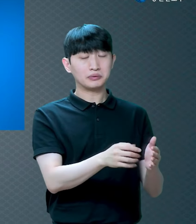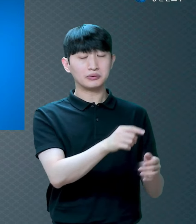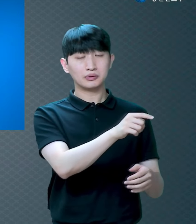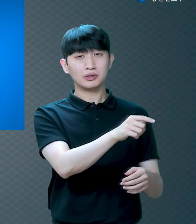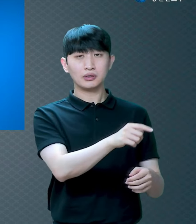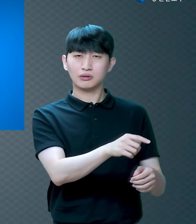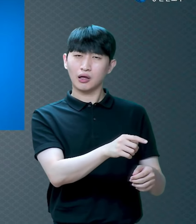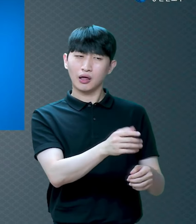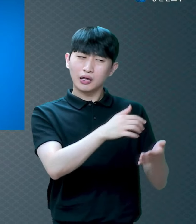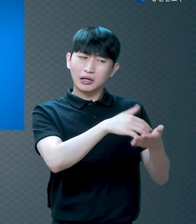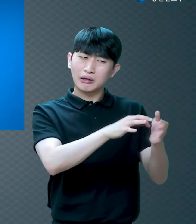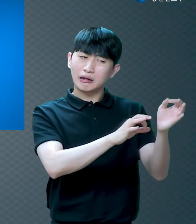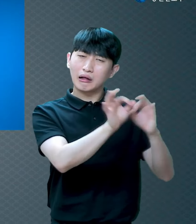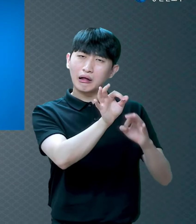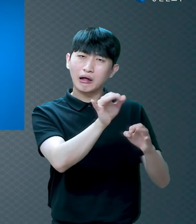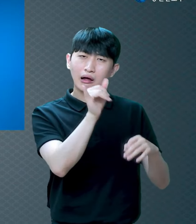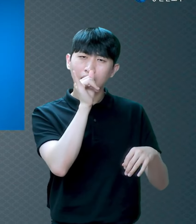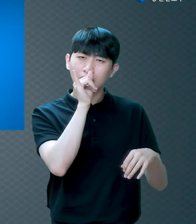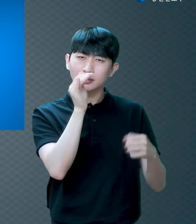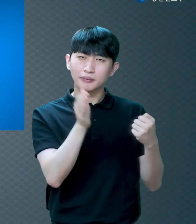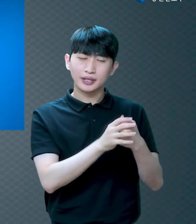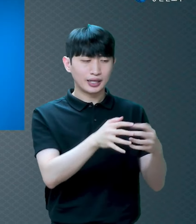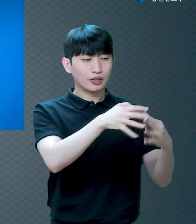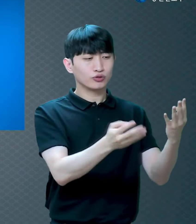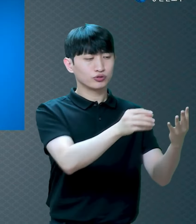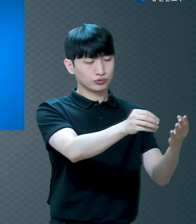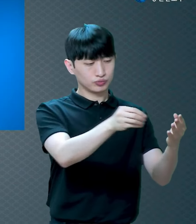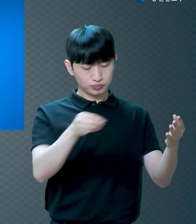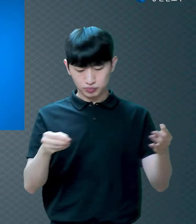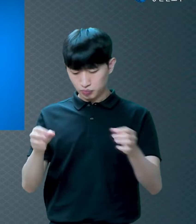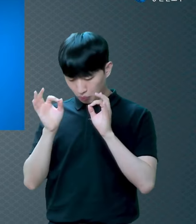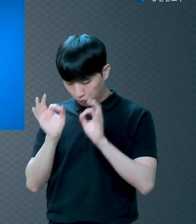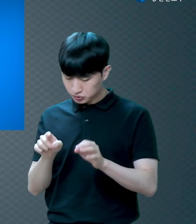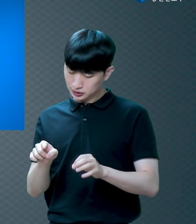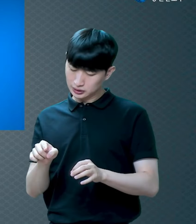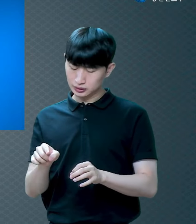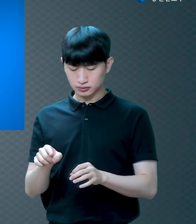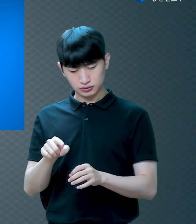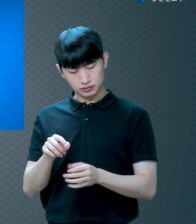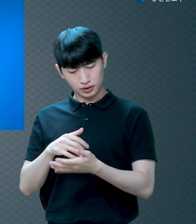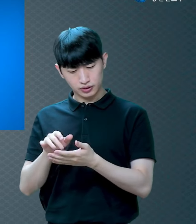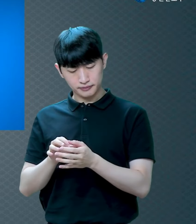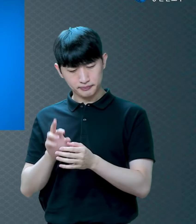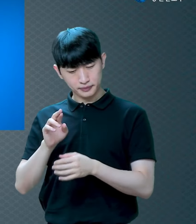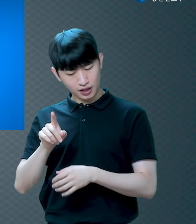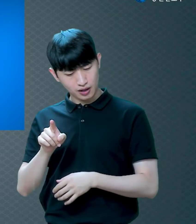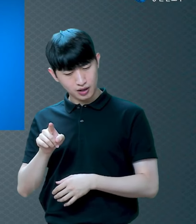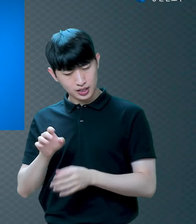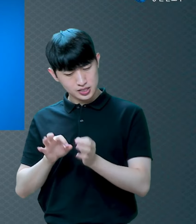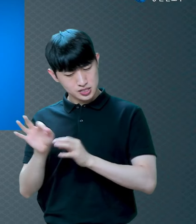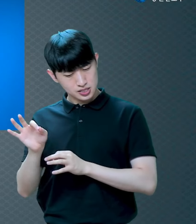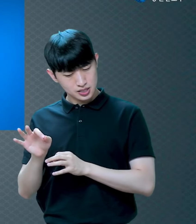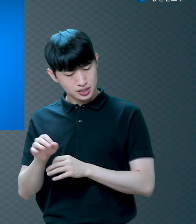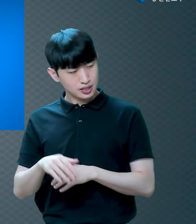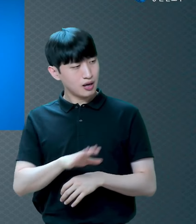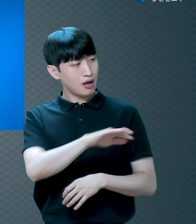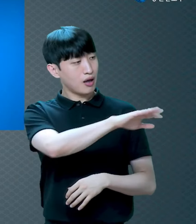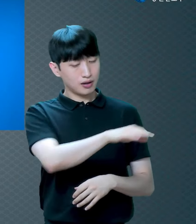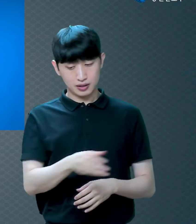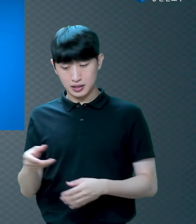영수증 가지고 다시 찾아가 가지고 따졌어요 돈 돌려받았습니다